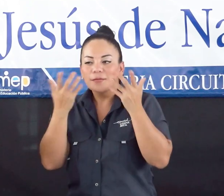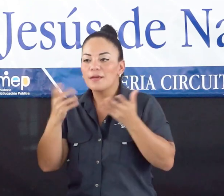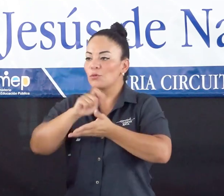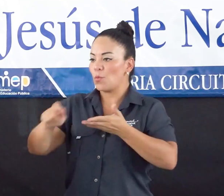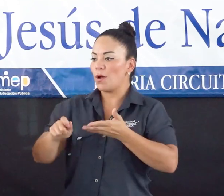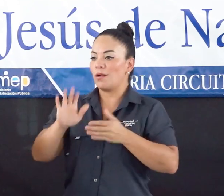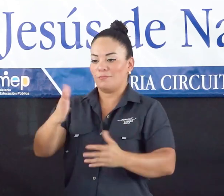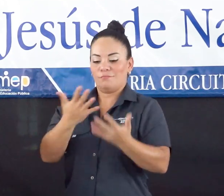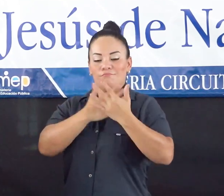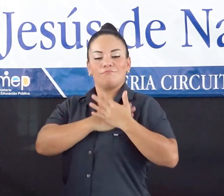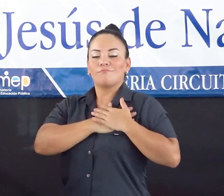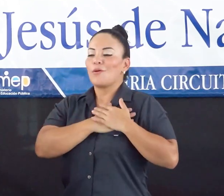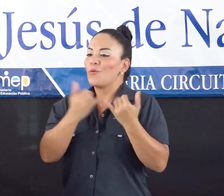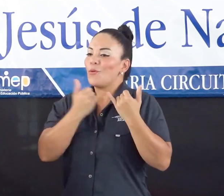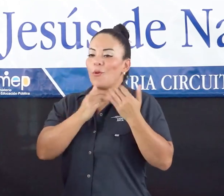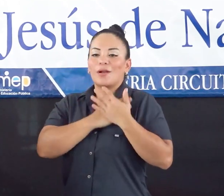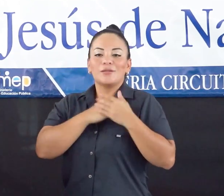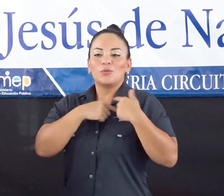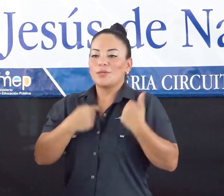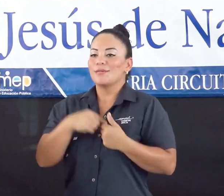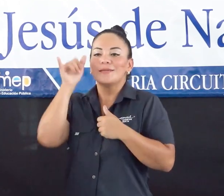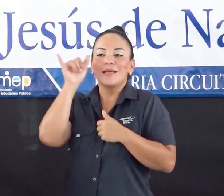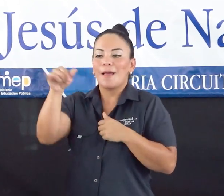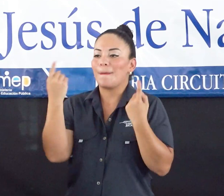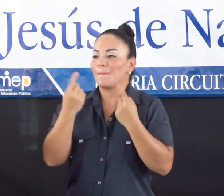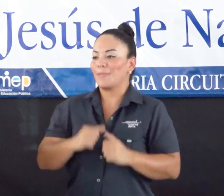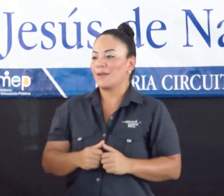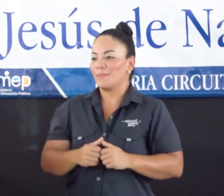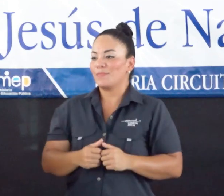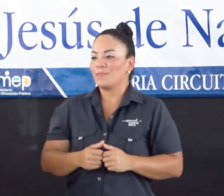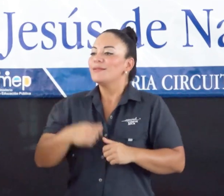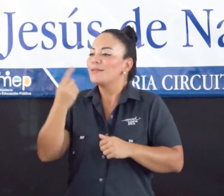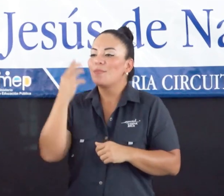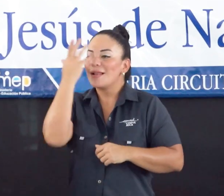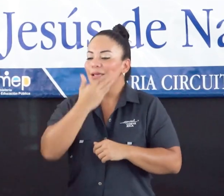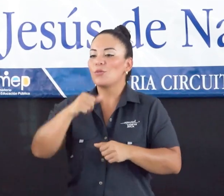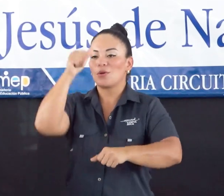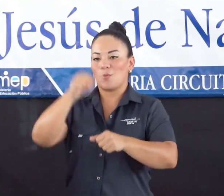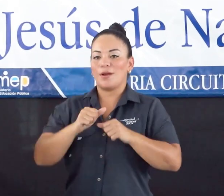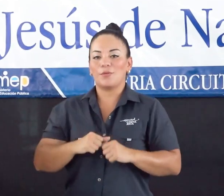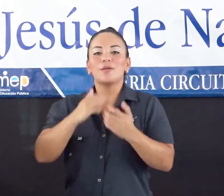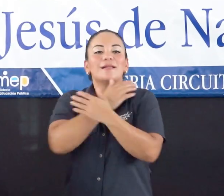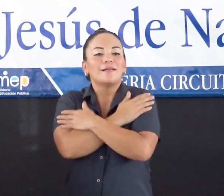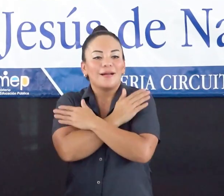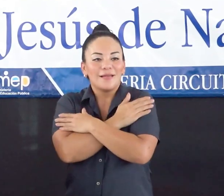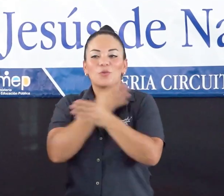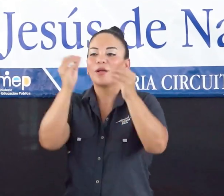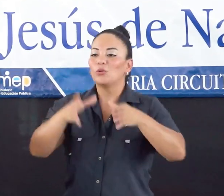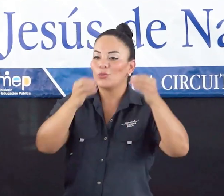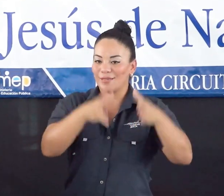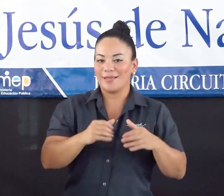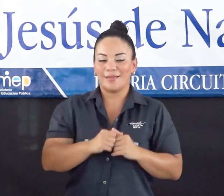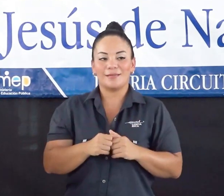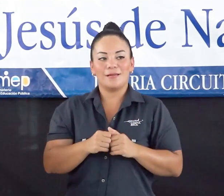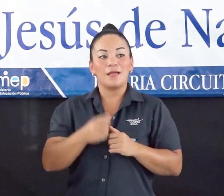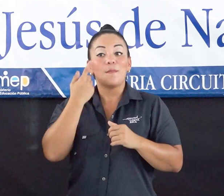estará en sus corazones por el resto de sus vidas. Siempre habrá ese lindo recuerdo y el cariño de los docentes y por